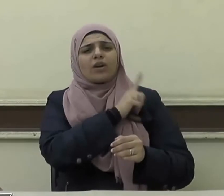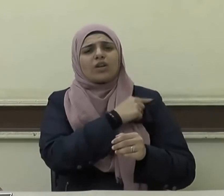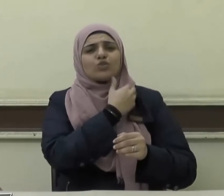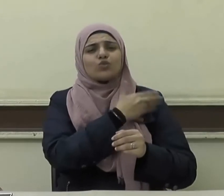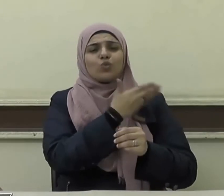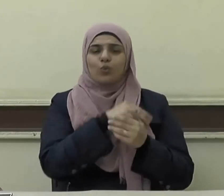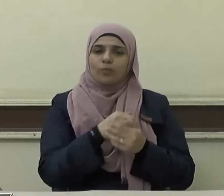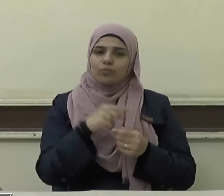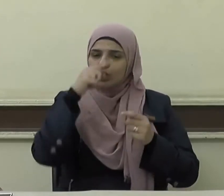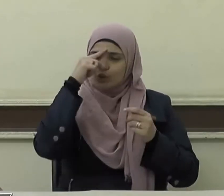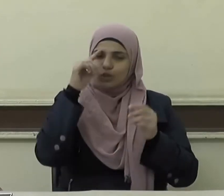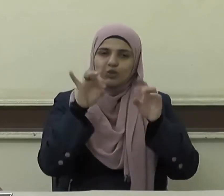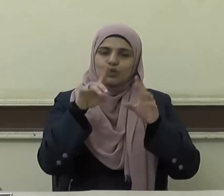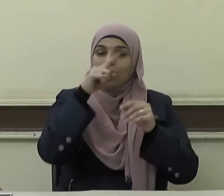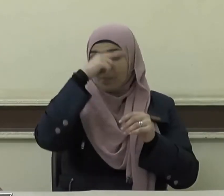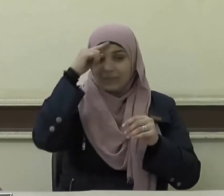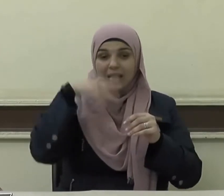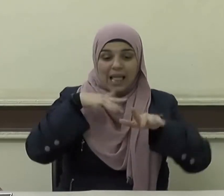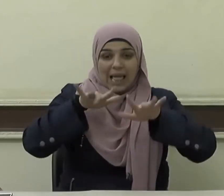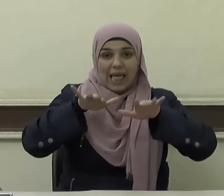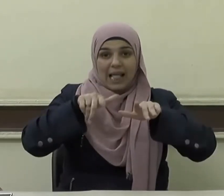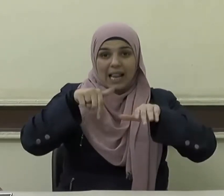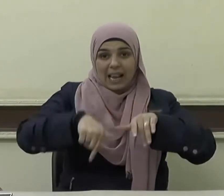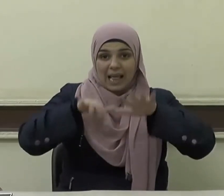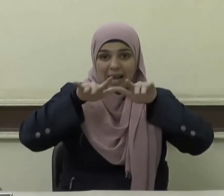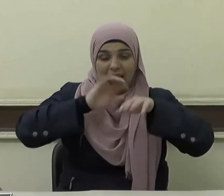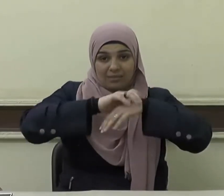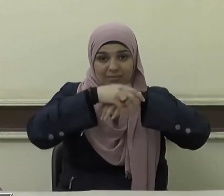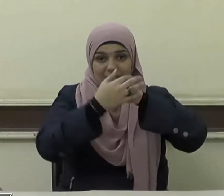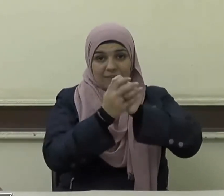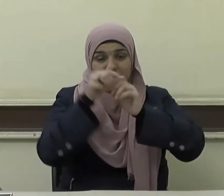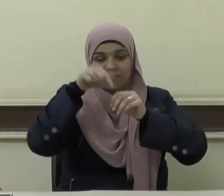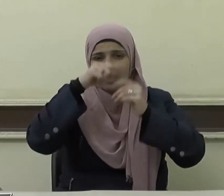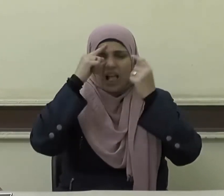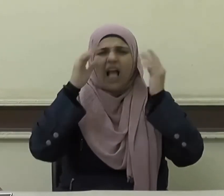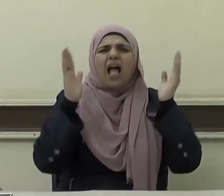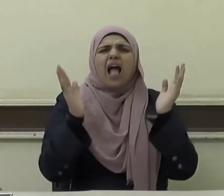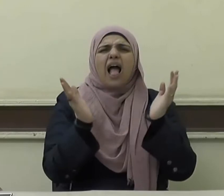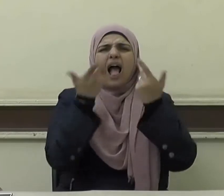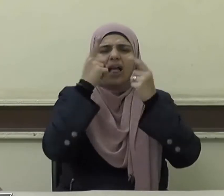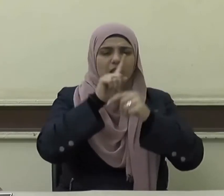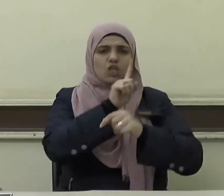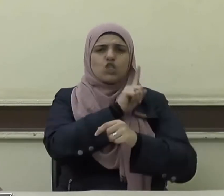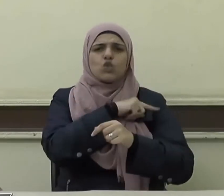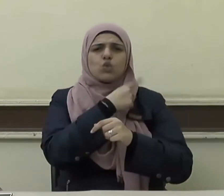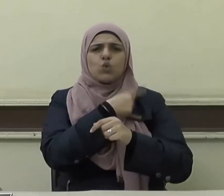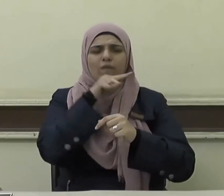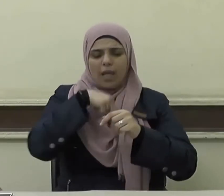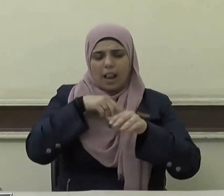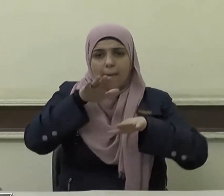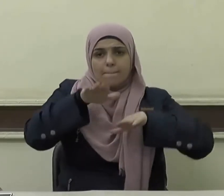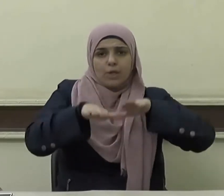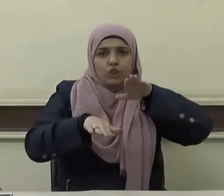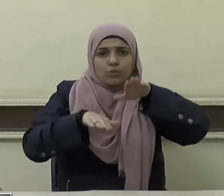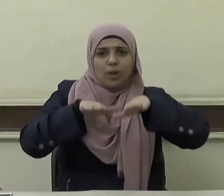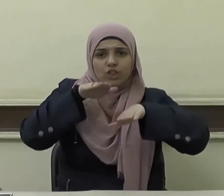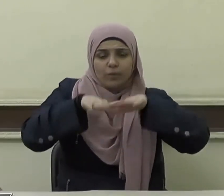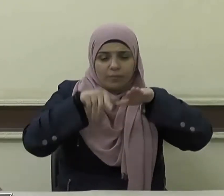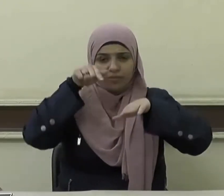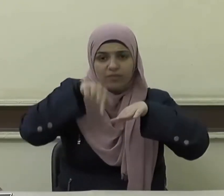فإذا غسل رجليه خرجت كل خطيئة مشتها رجلاه